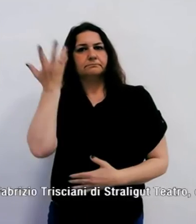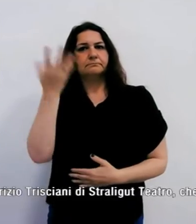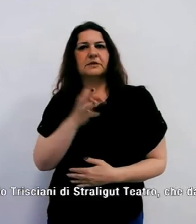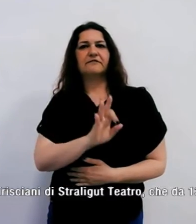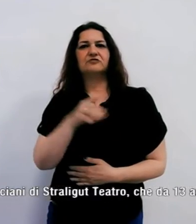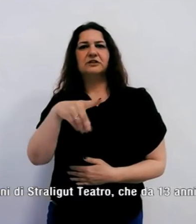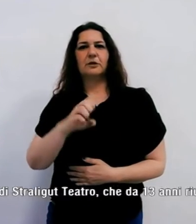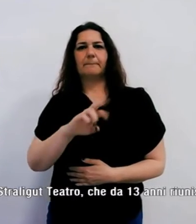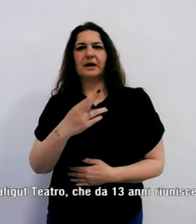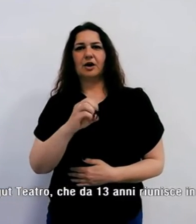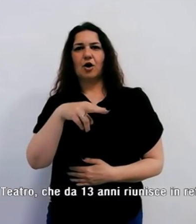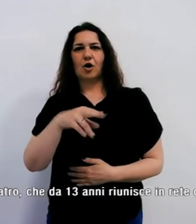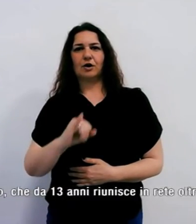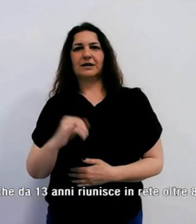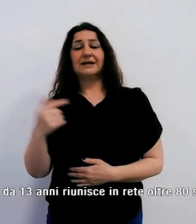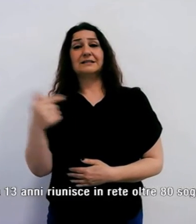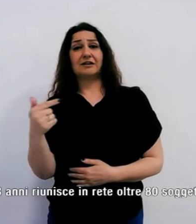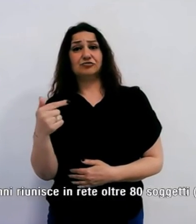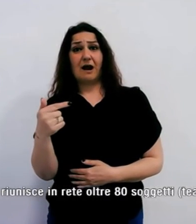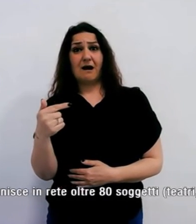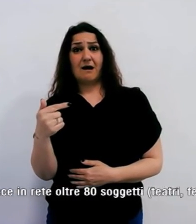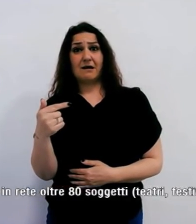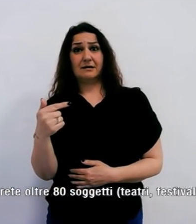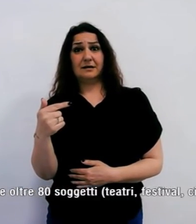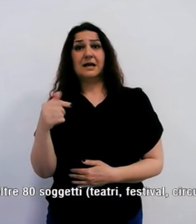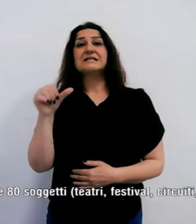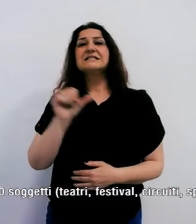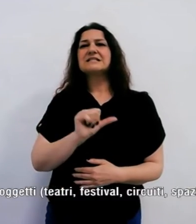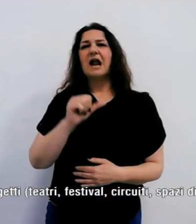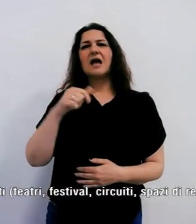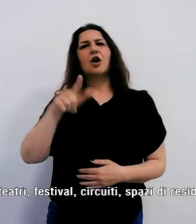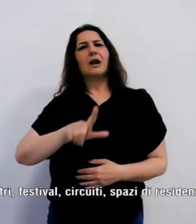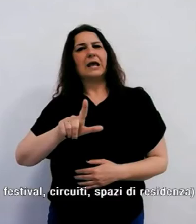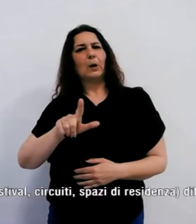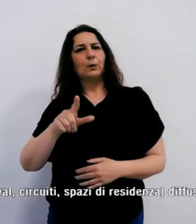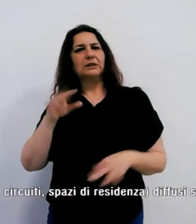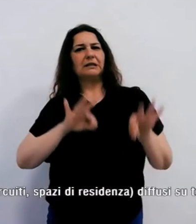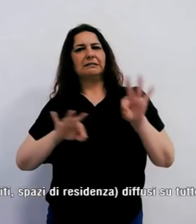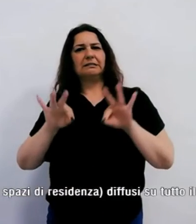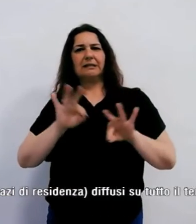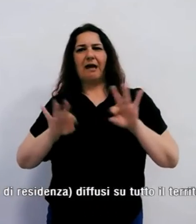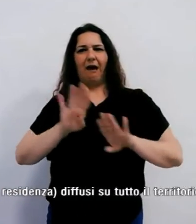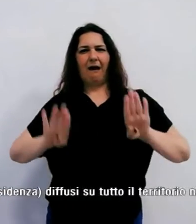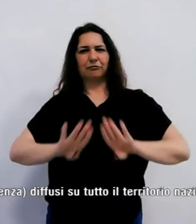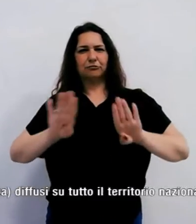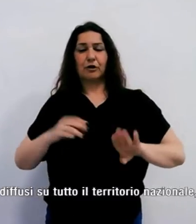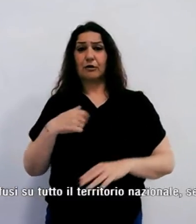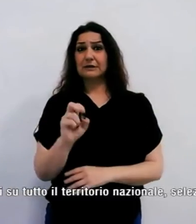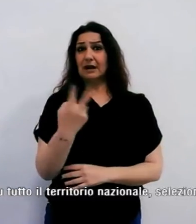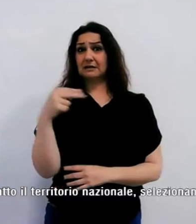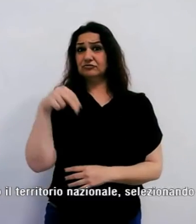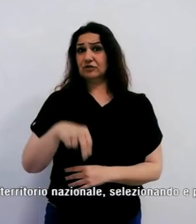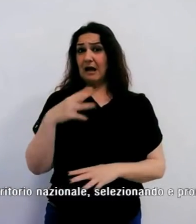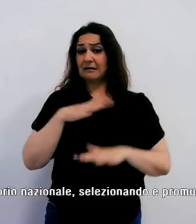e Fabrizio Trisciani da Straligut Teatro che da 13 anni riunisce in rete oltre